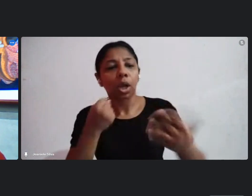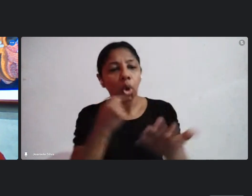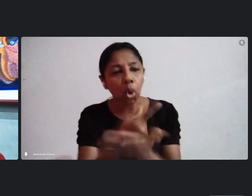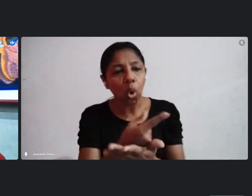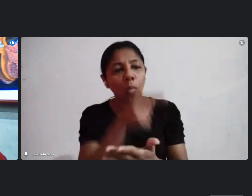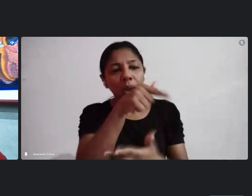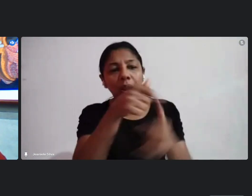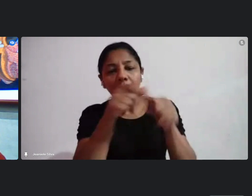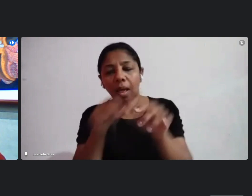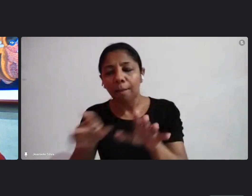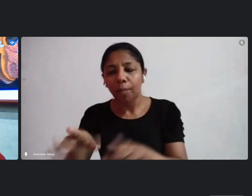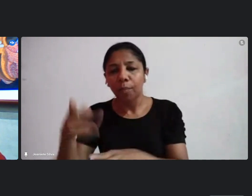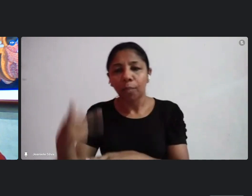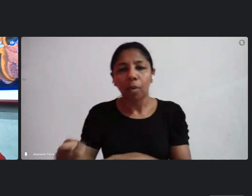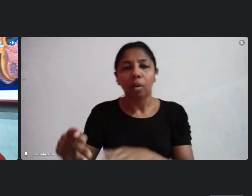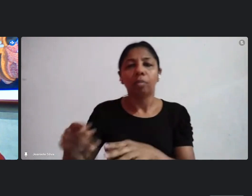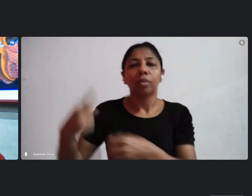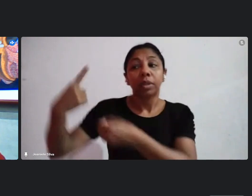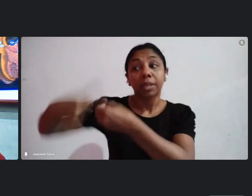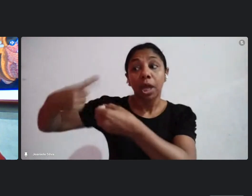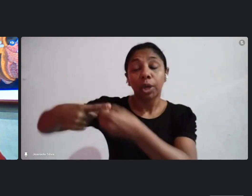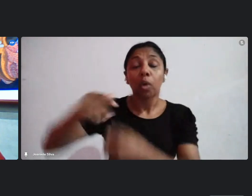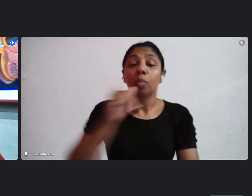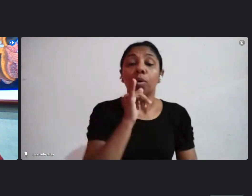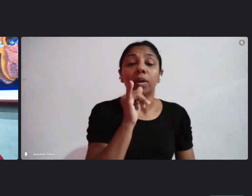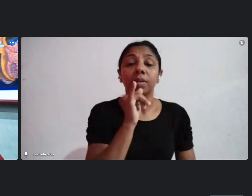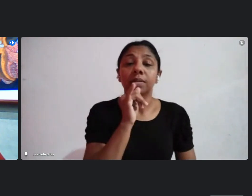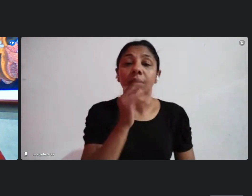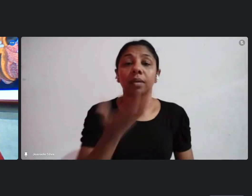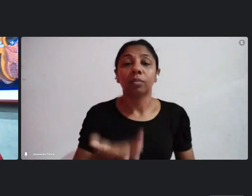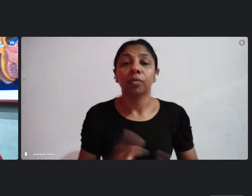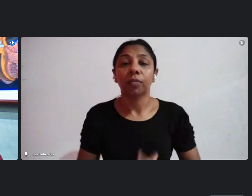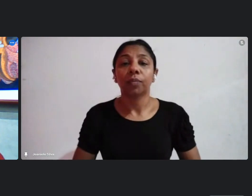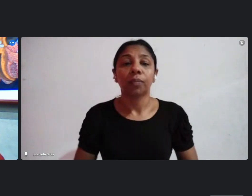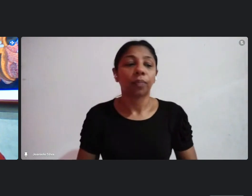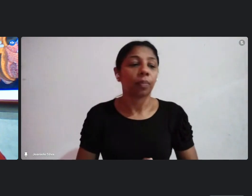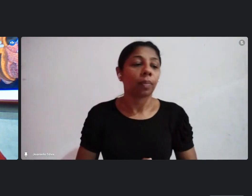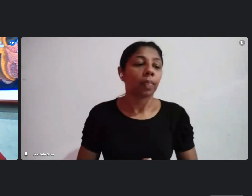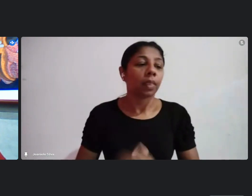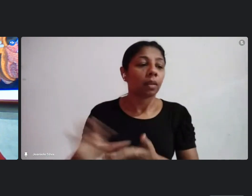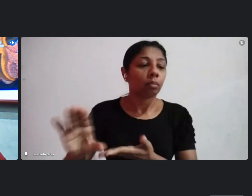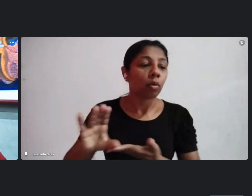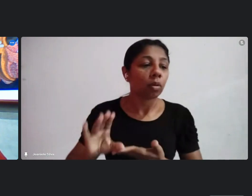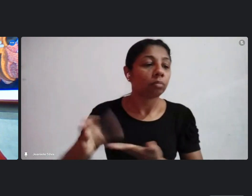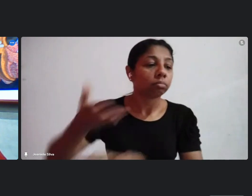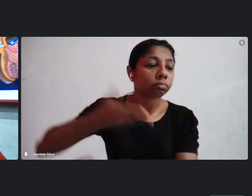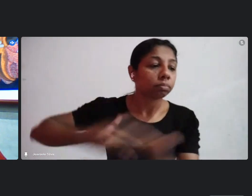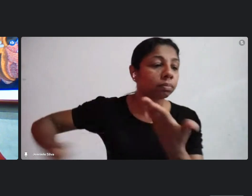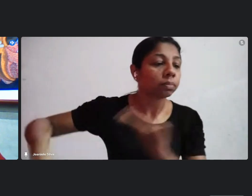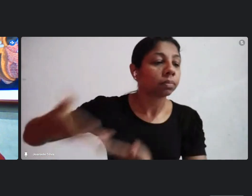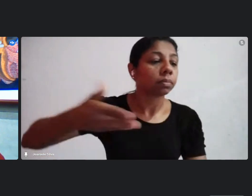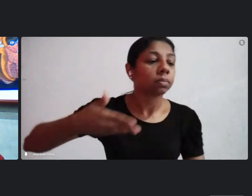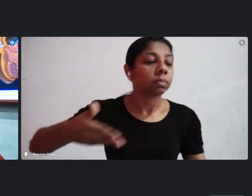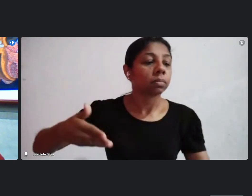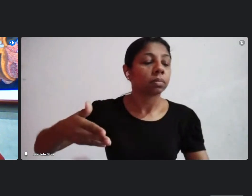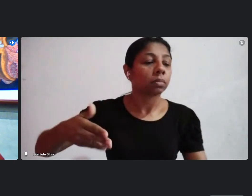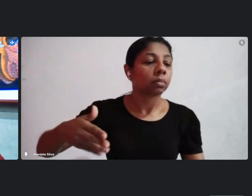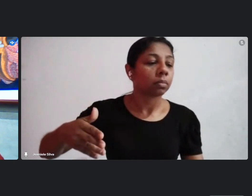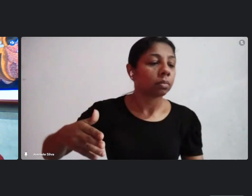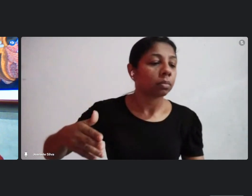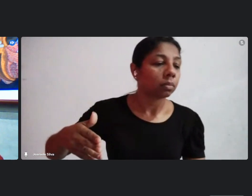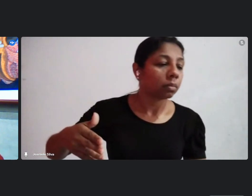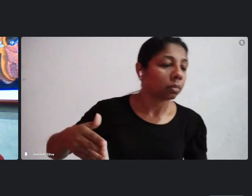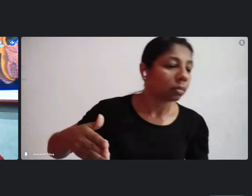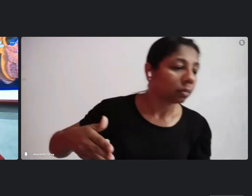por exemplo Robson que falou que lá no Sagi tentar fazer um curso circular dentro do Sagi contratando profissionais de